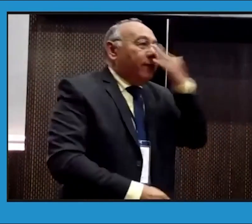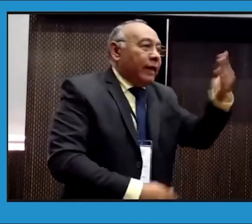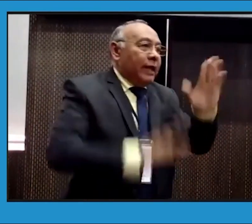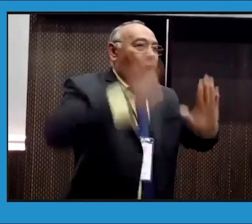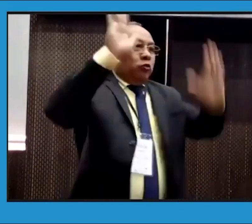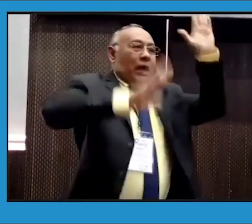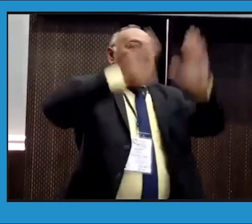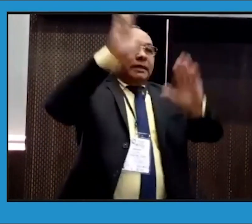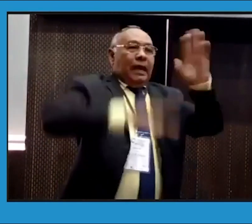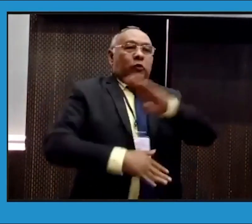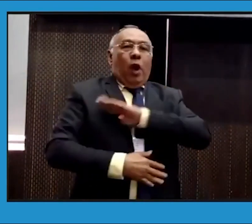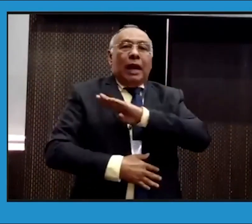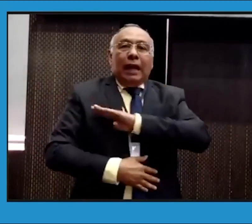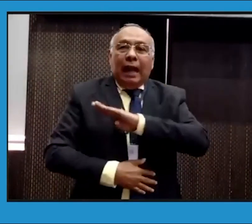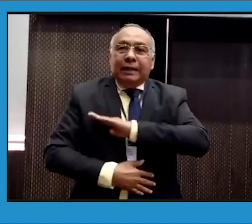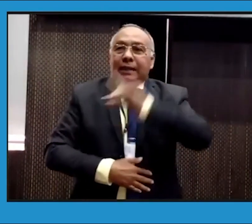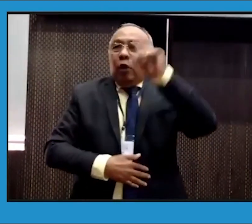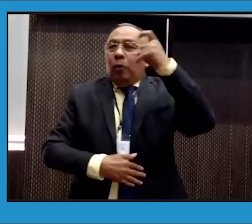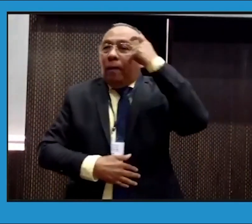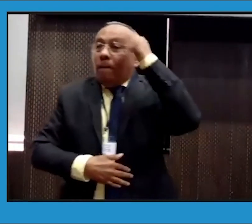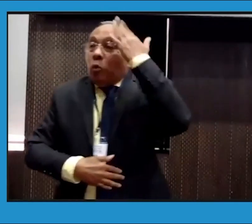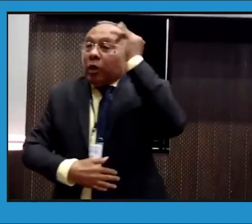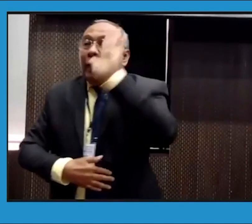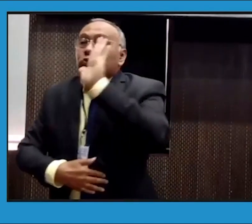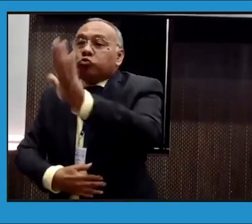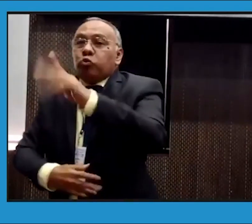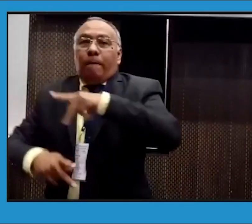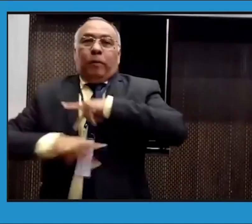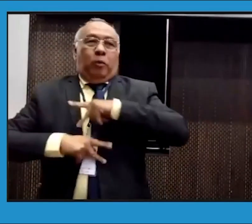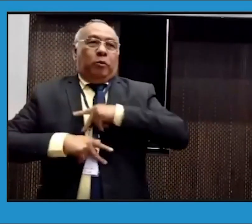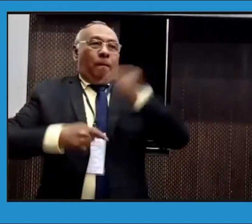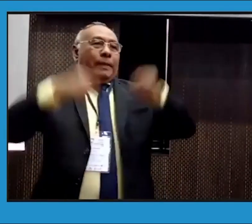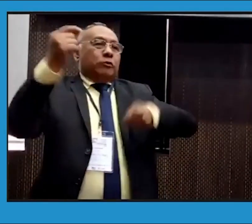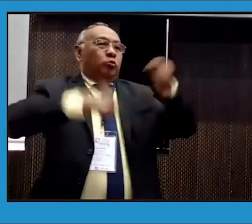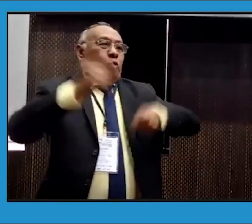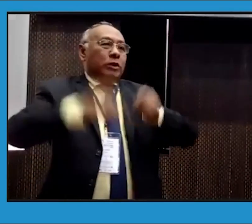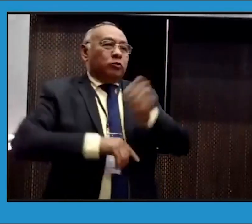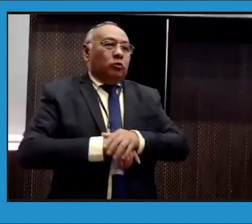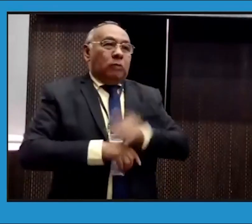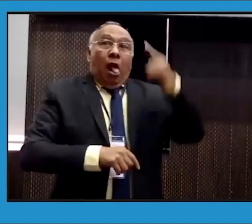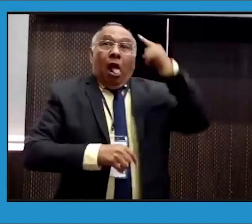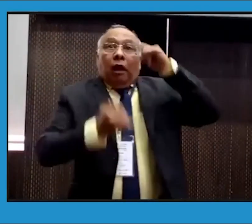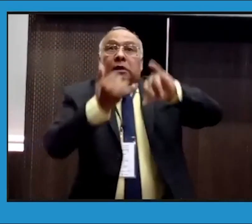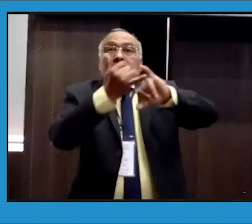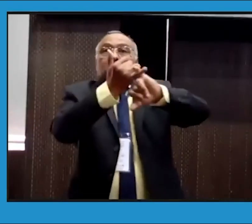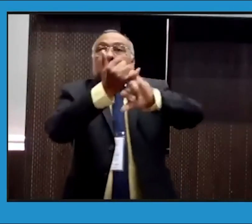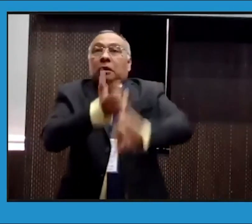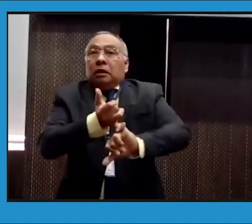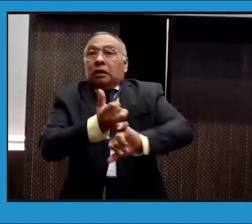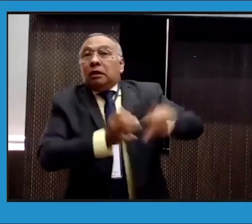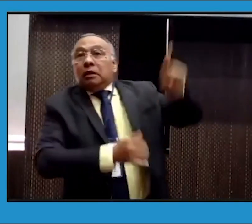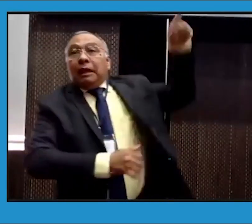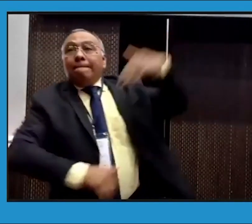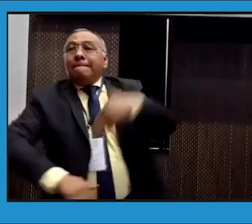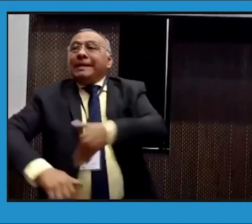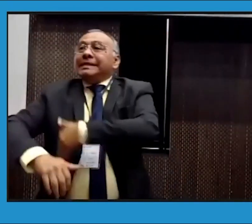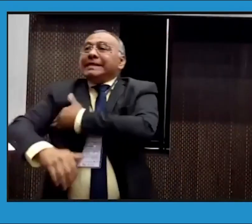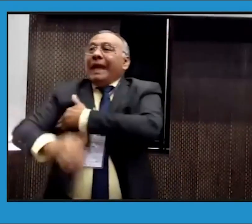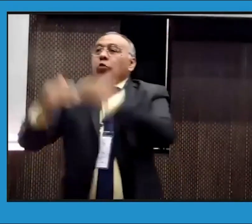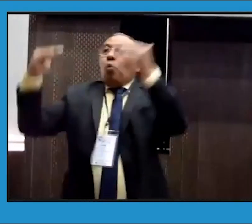hacer incidencia frente a los candidatos a la alcaldía y gobernantes, porque ellos van a manejar ese presupuesto de esa